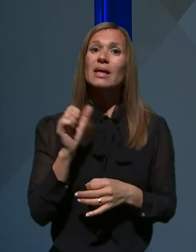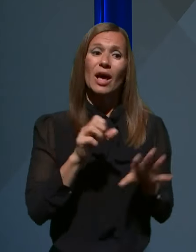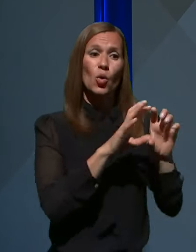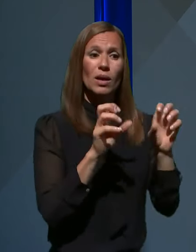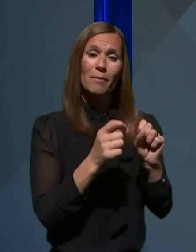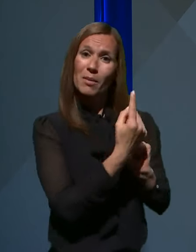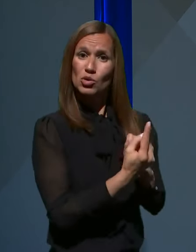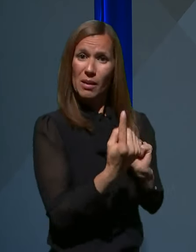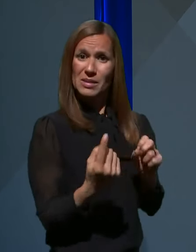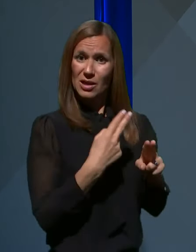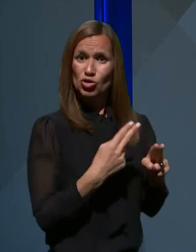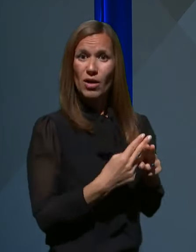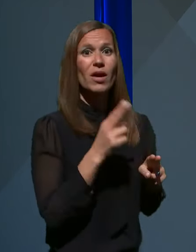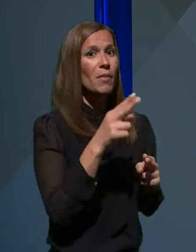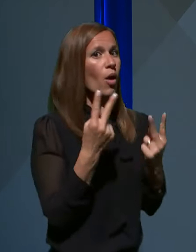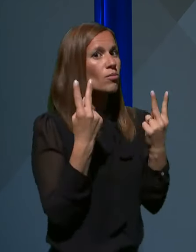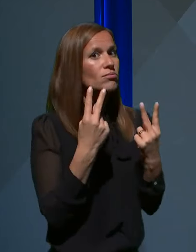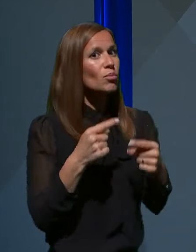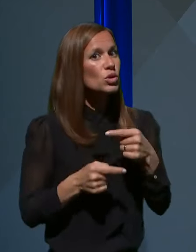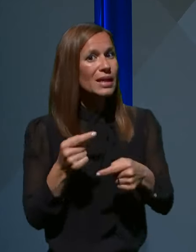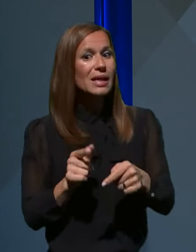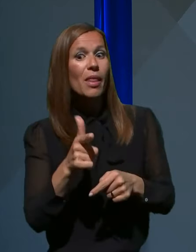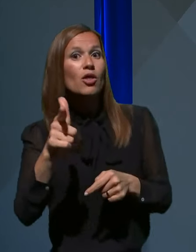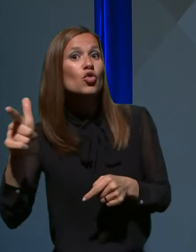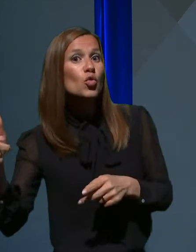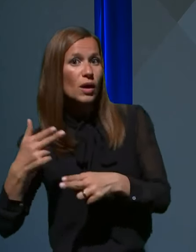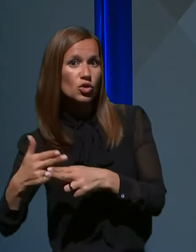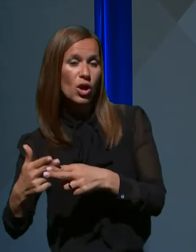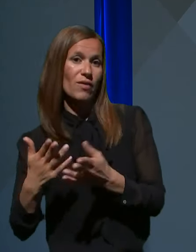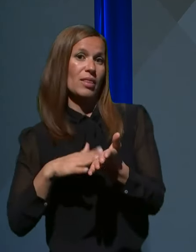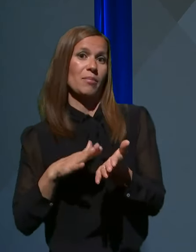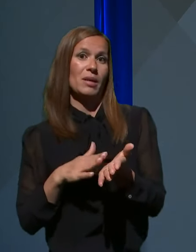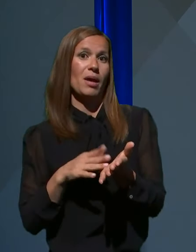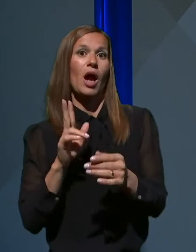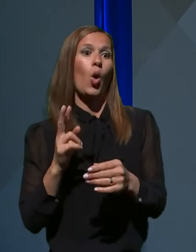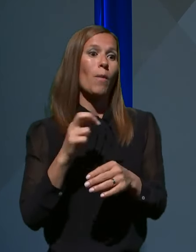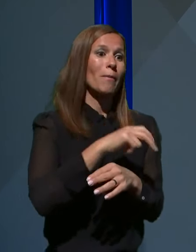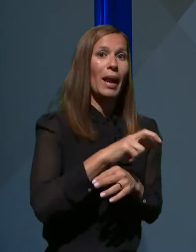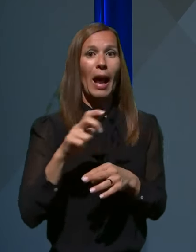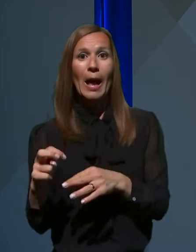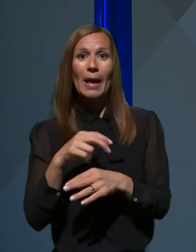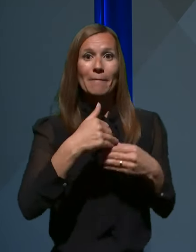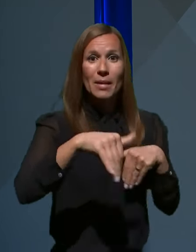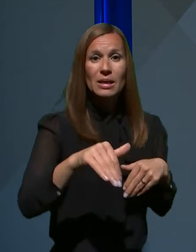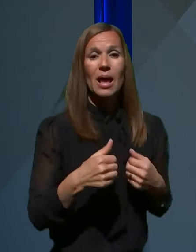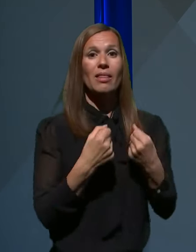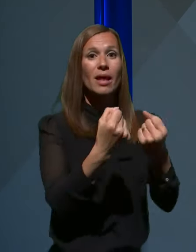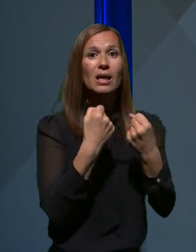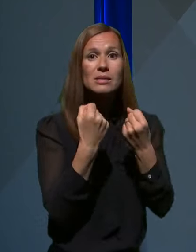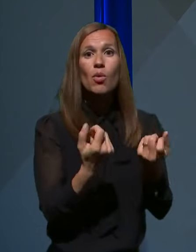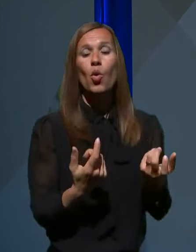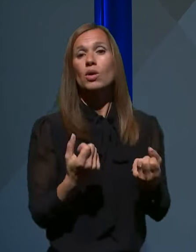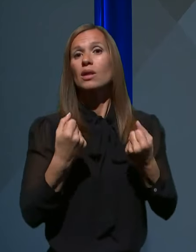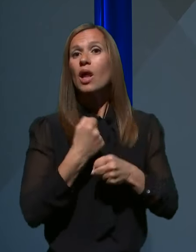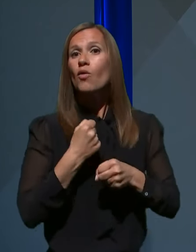države lahko pomembne posledice na druge, naprimer kar zadeva prehajanje meje, transport, delovanje nekaterih gospodarskih